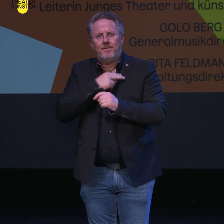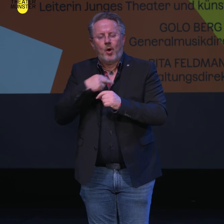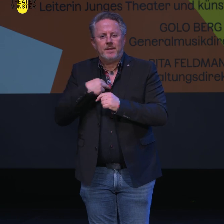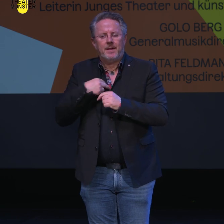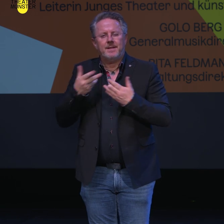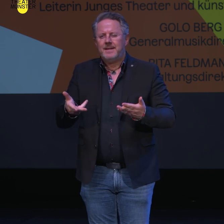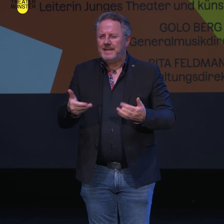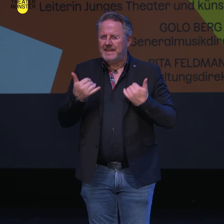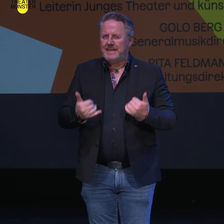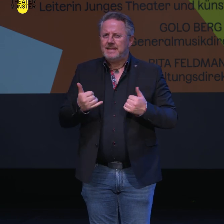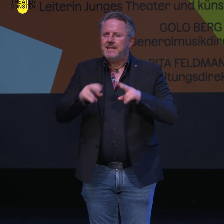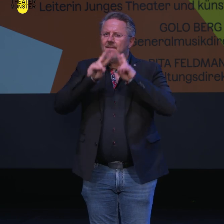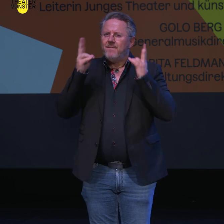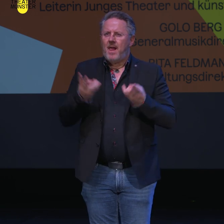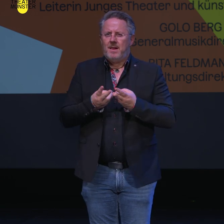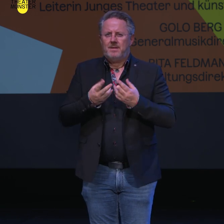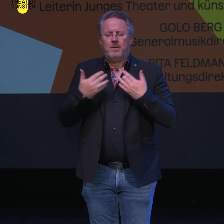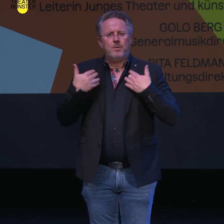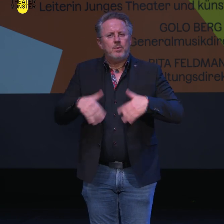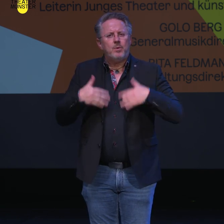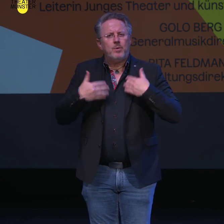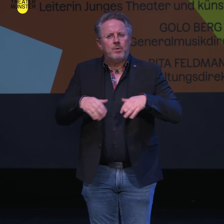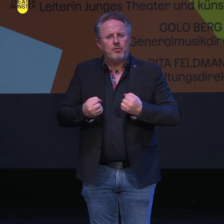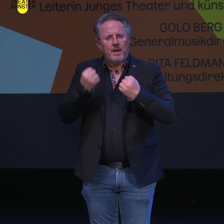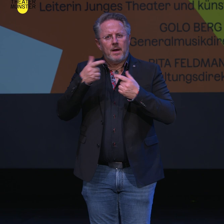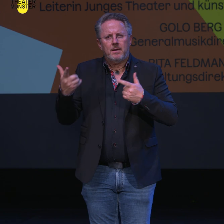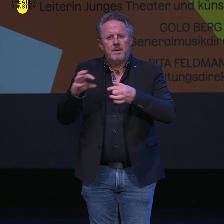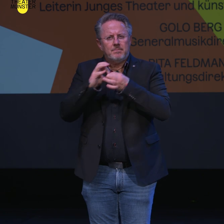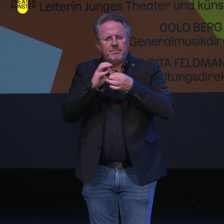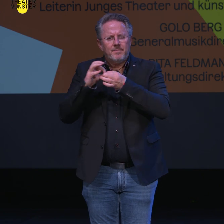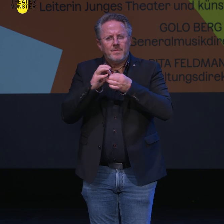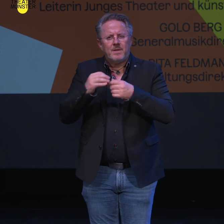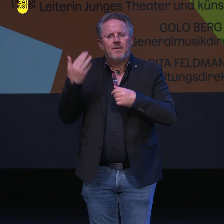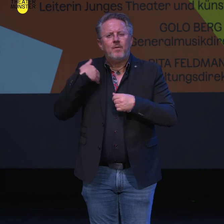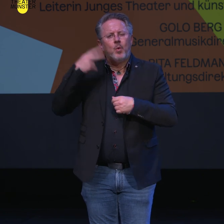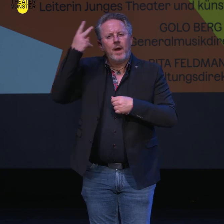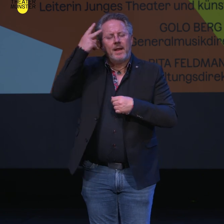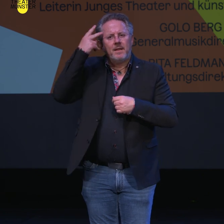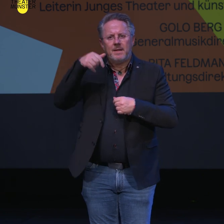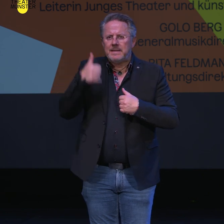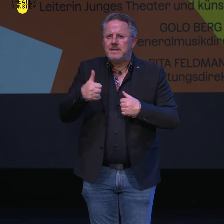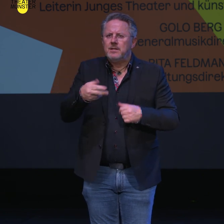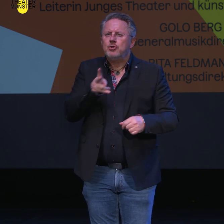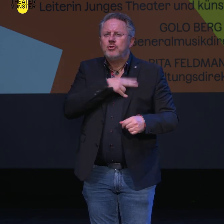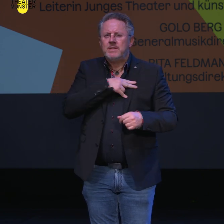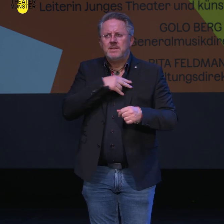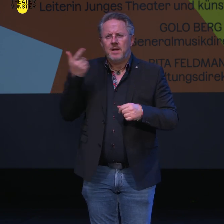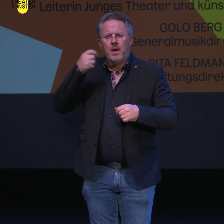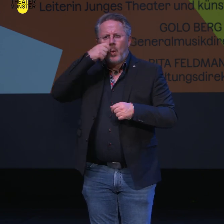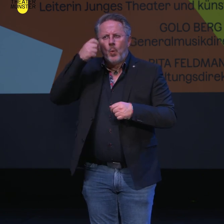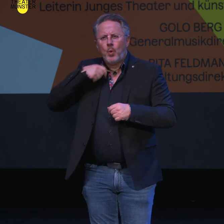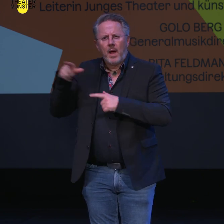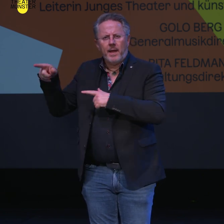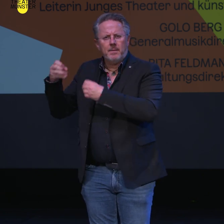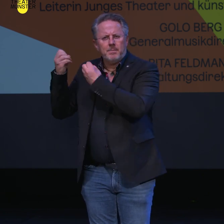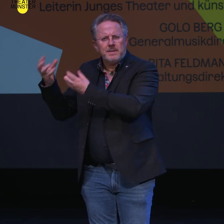Die Weltlage, in der wir dies tun, weist inzwischen bedrückend viele Analogien zu den Zeiten auf, an die wir uns erinnern. Wenn wir vom Schicksal so vieler Ukrainerinnen und